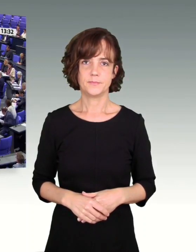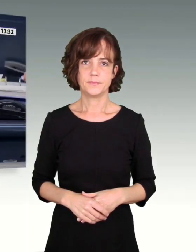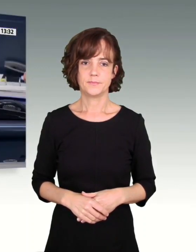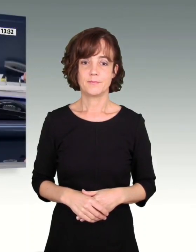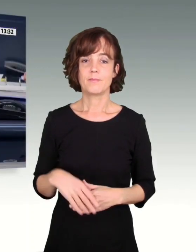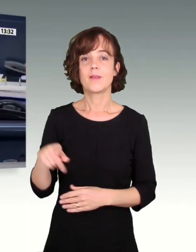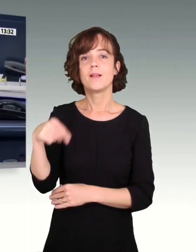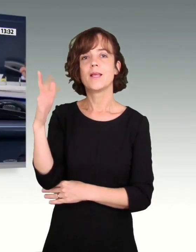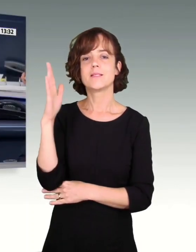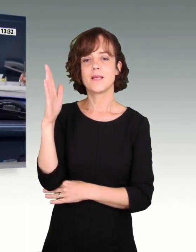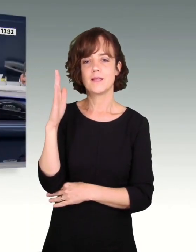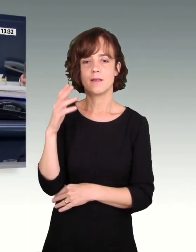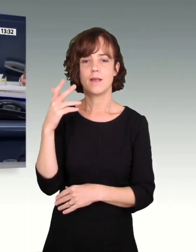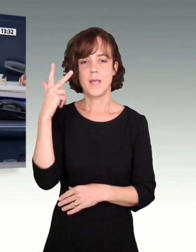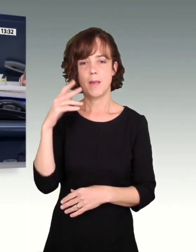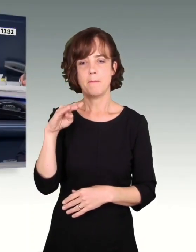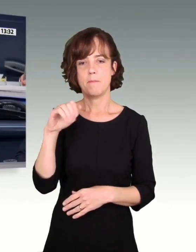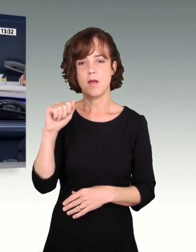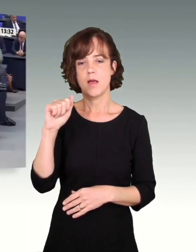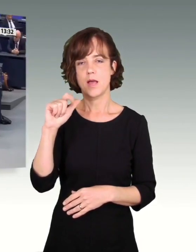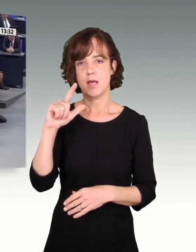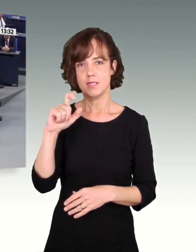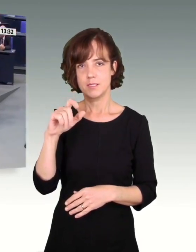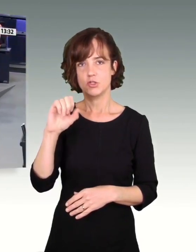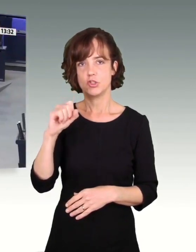Der nächste Redner ist Marc Straubinger für die CDU-CSU-Fraktion.